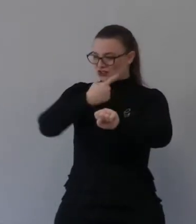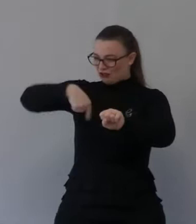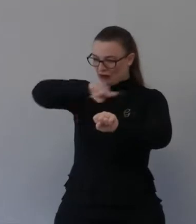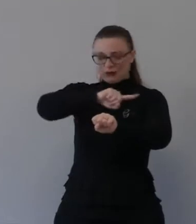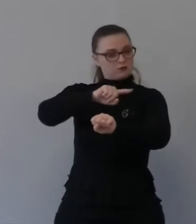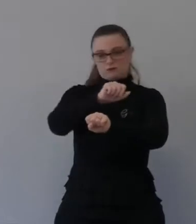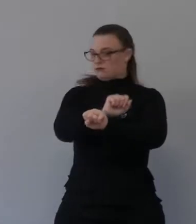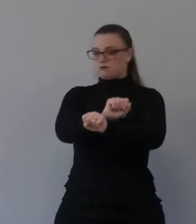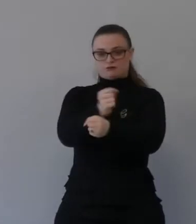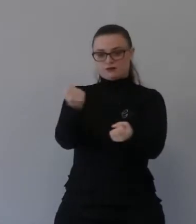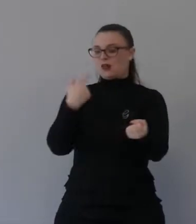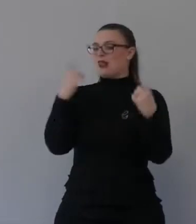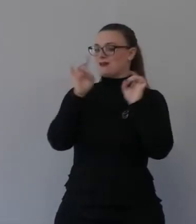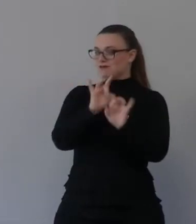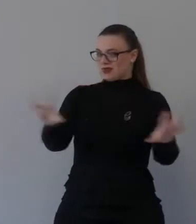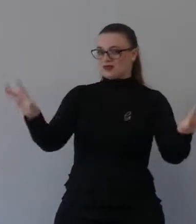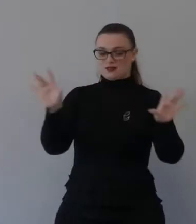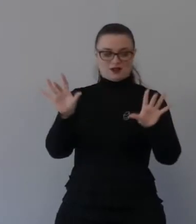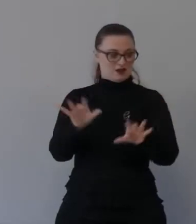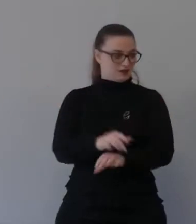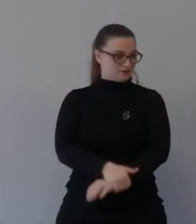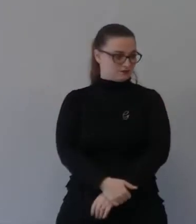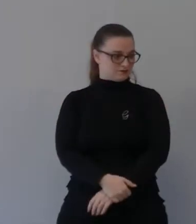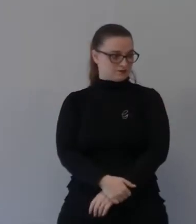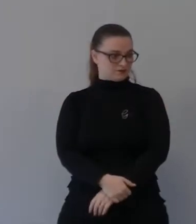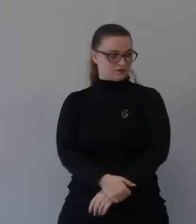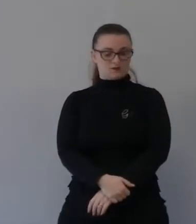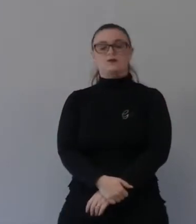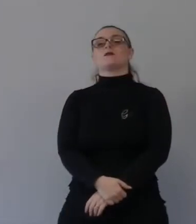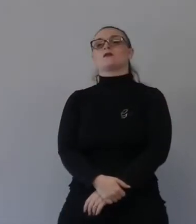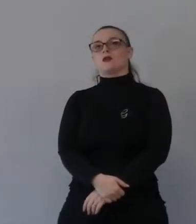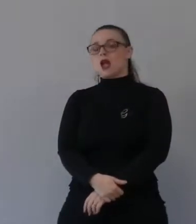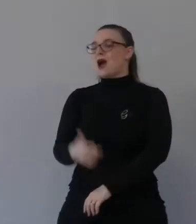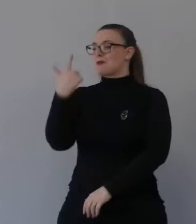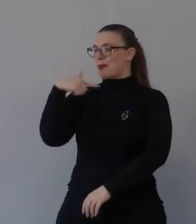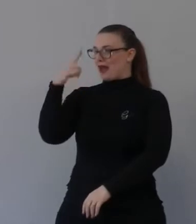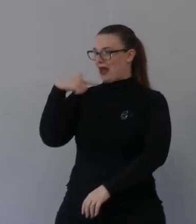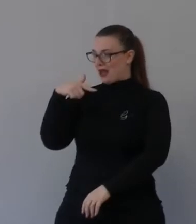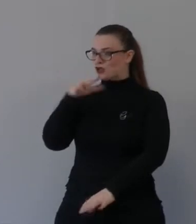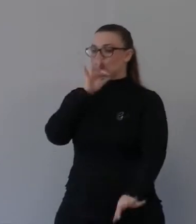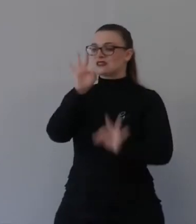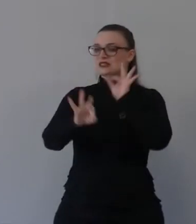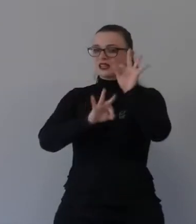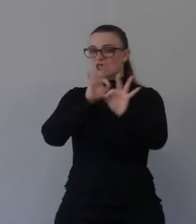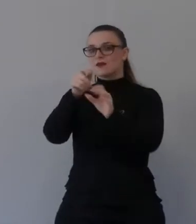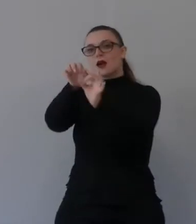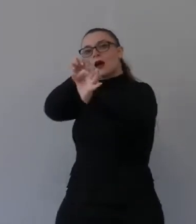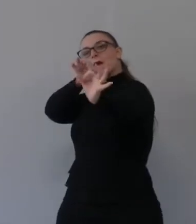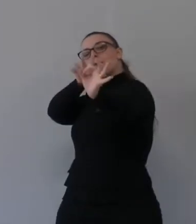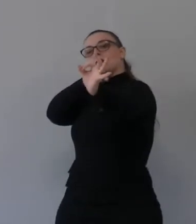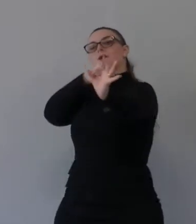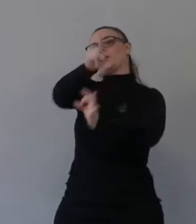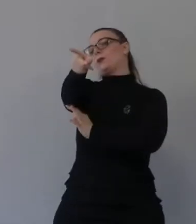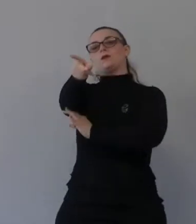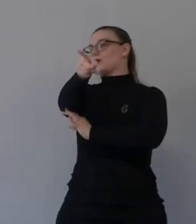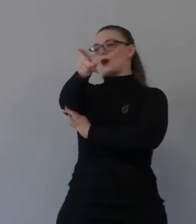mancando l'obiettivo peccare come vi detto più di una volta è non centrare l'obiettivo l'obiettivo di Dio è questo